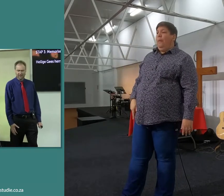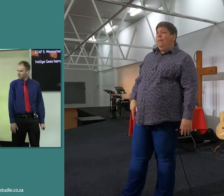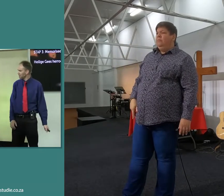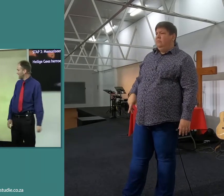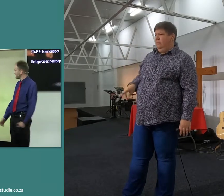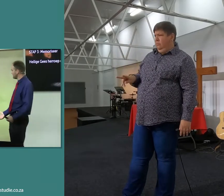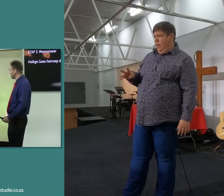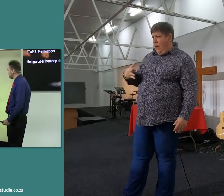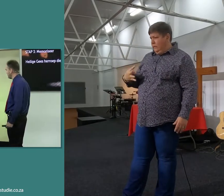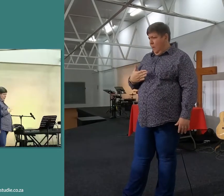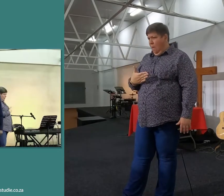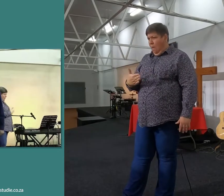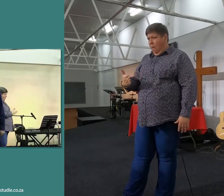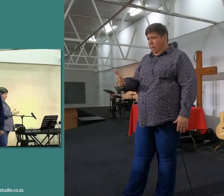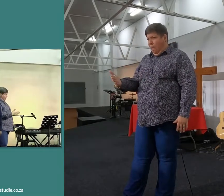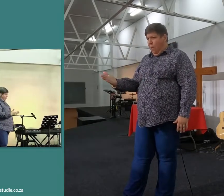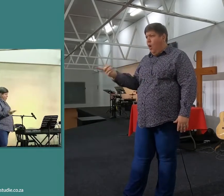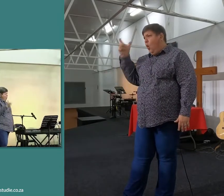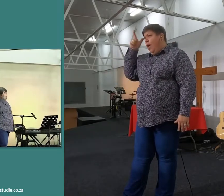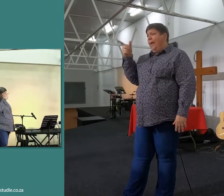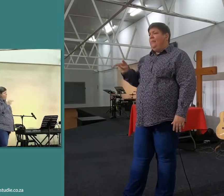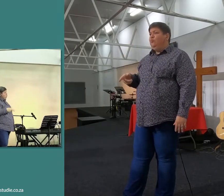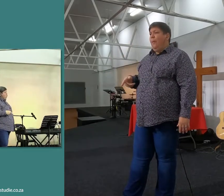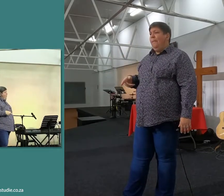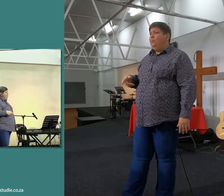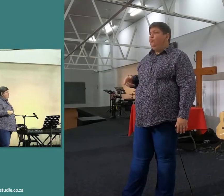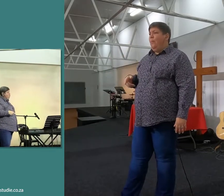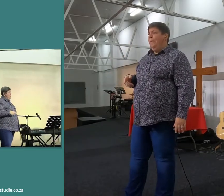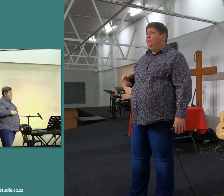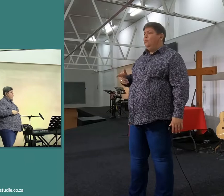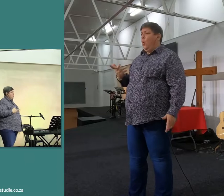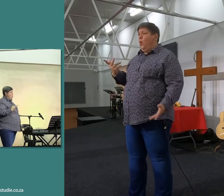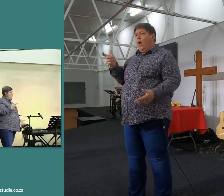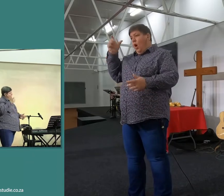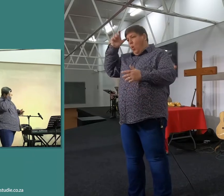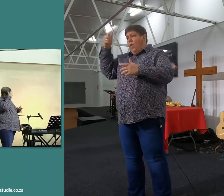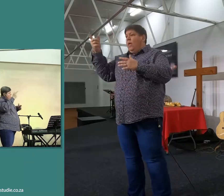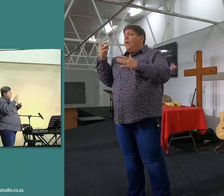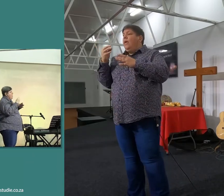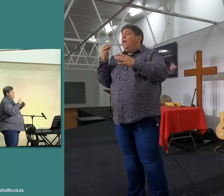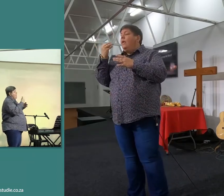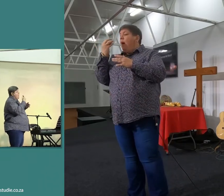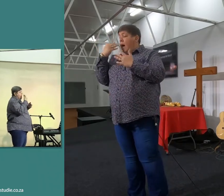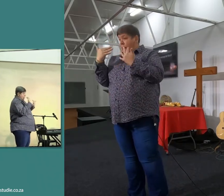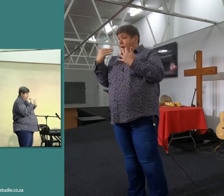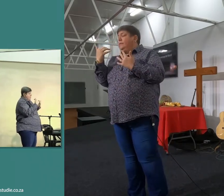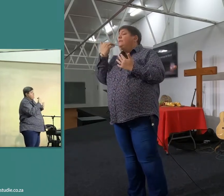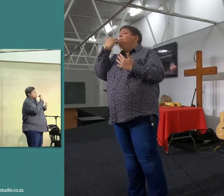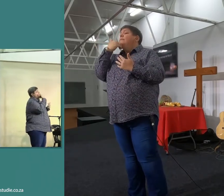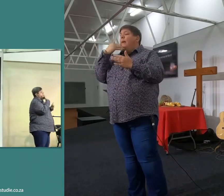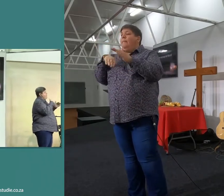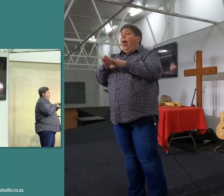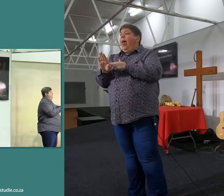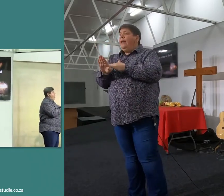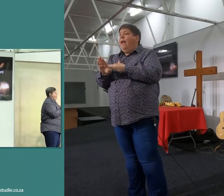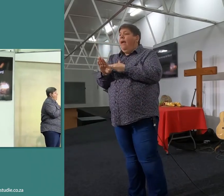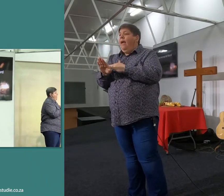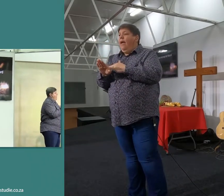my het eerst nou gras geëet nie, dan hal het het sy eerste, ek weet as graus, maar hou net hier sy oomlik uit, dan kou hy dit nou weer een bykie, en dan sit dit in sy tweede maag, nee,